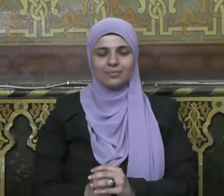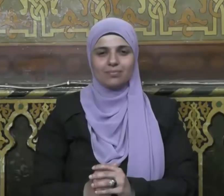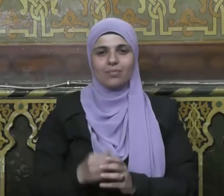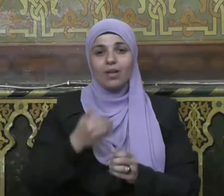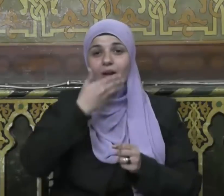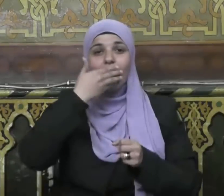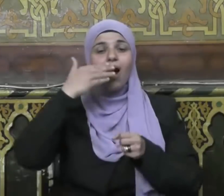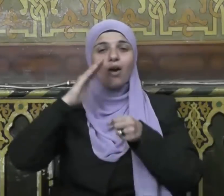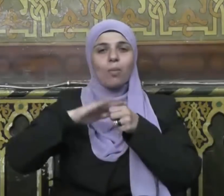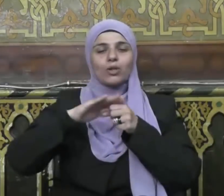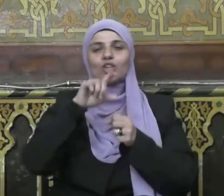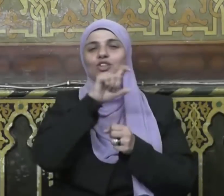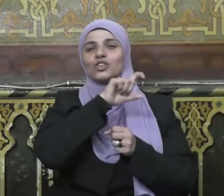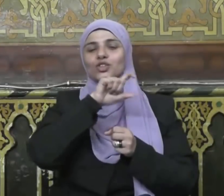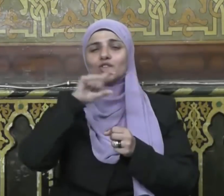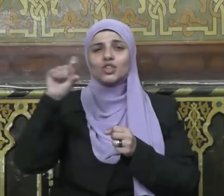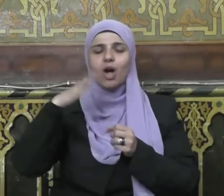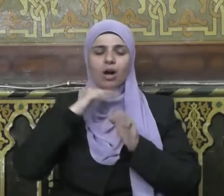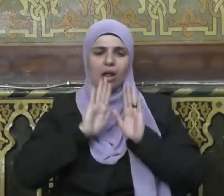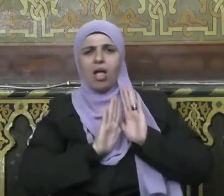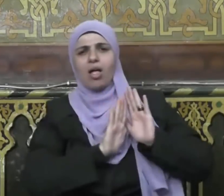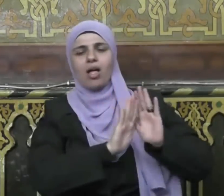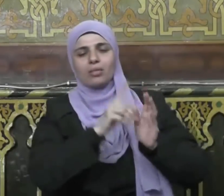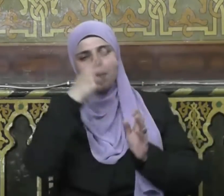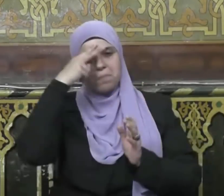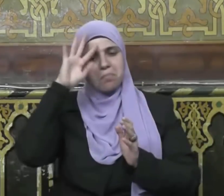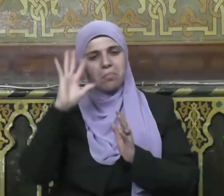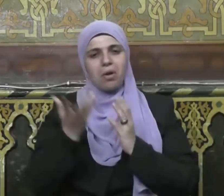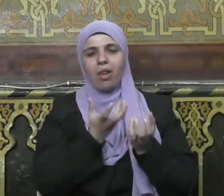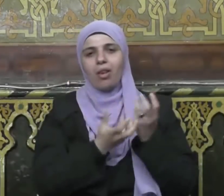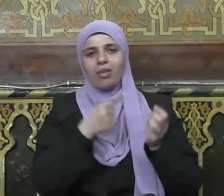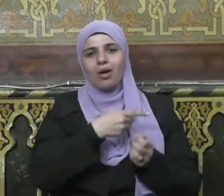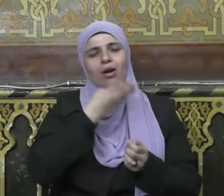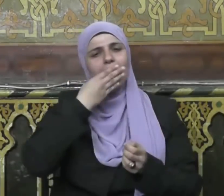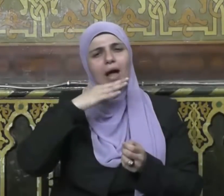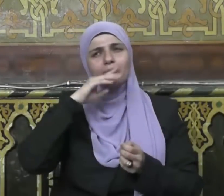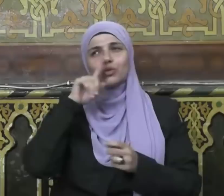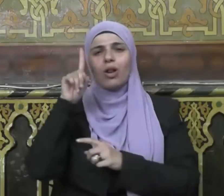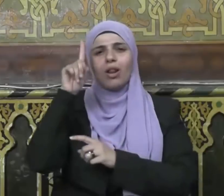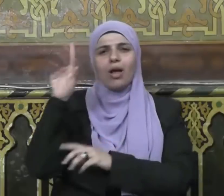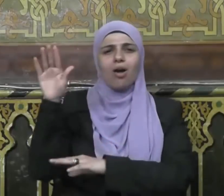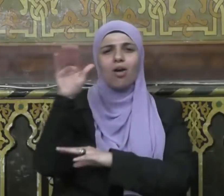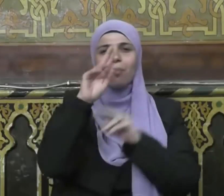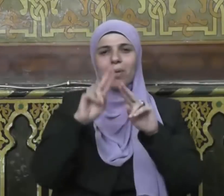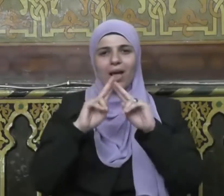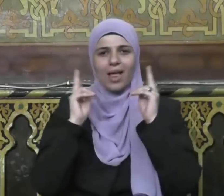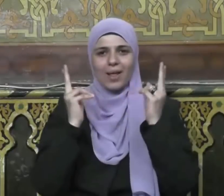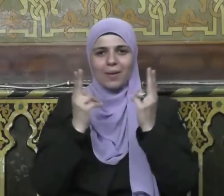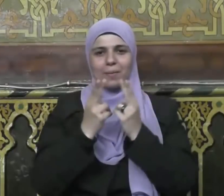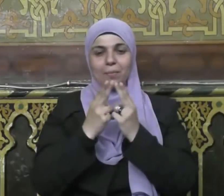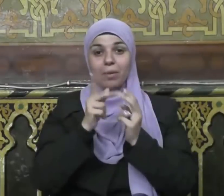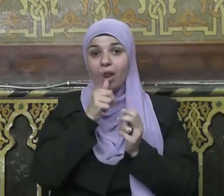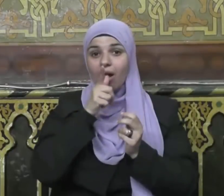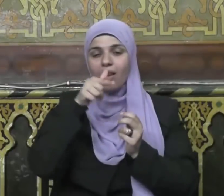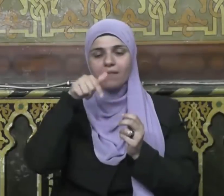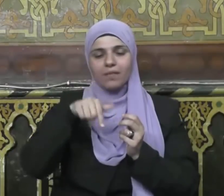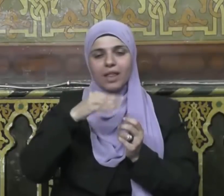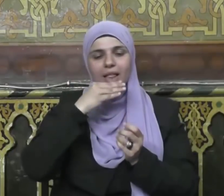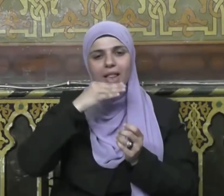رمضان شهر العتق من النار الحمد لله رب العالمين القائل في كتابه الكريم يا